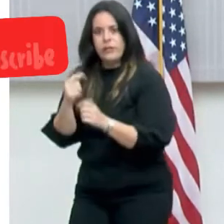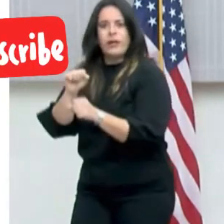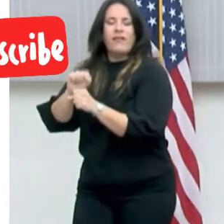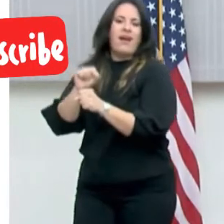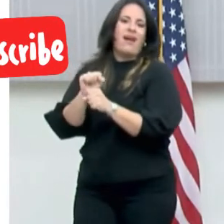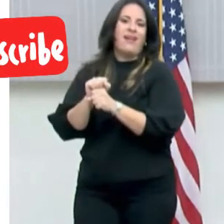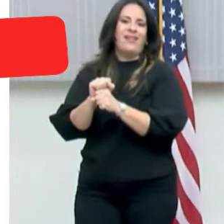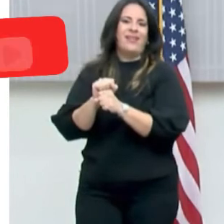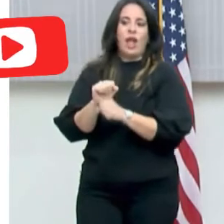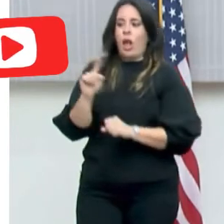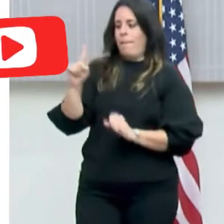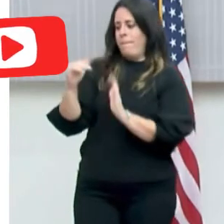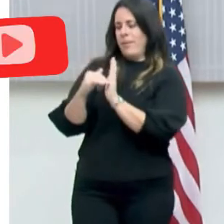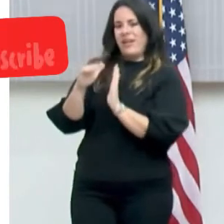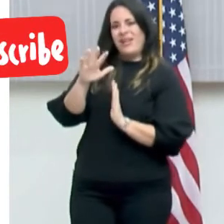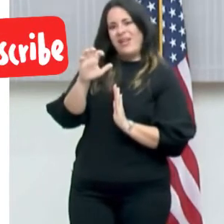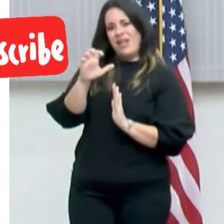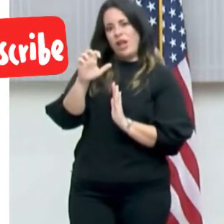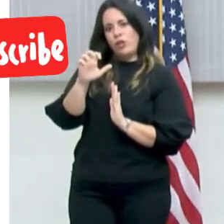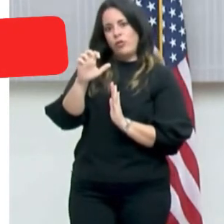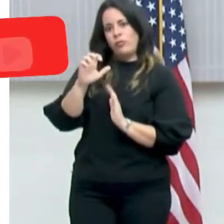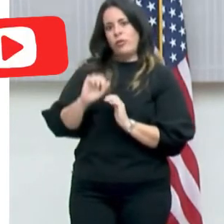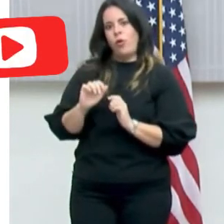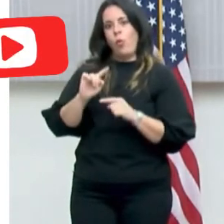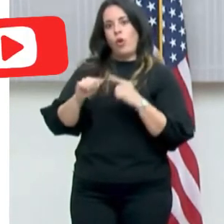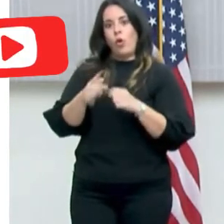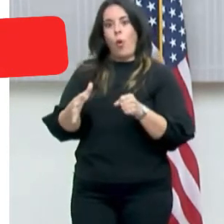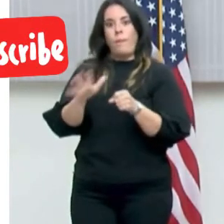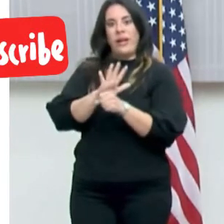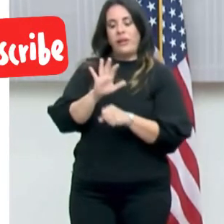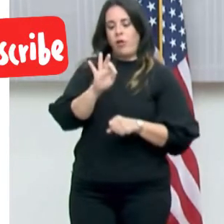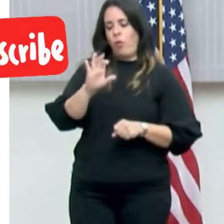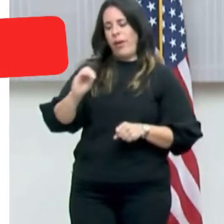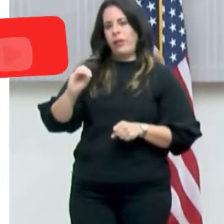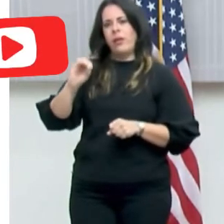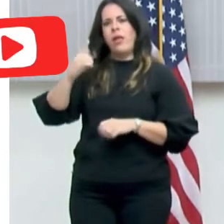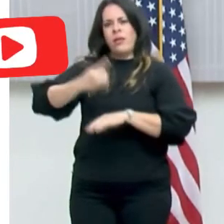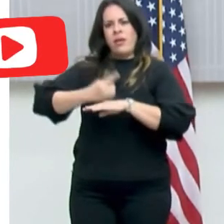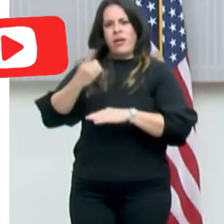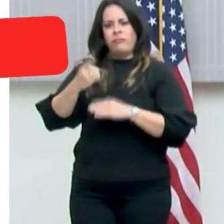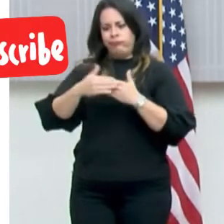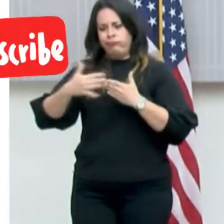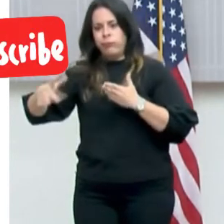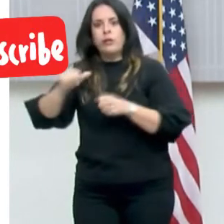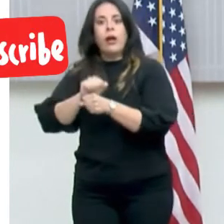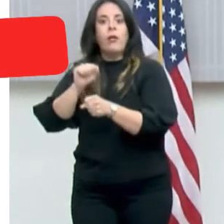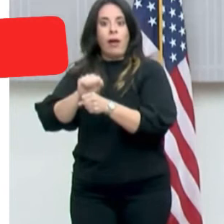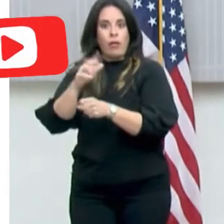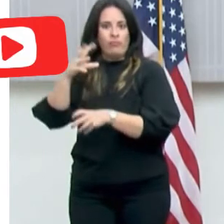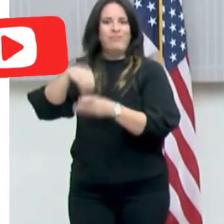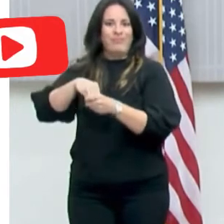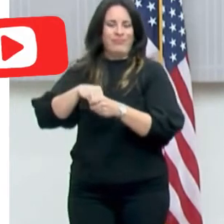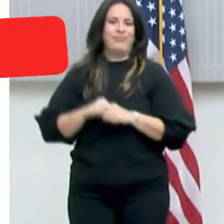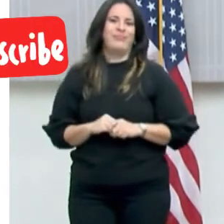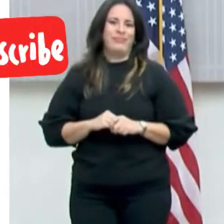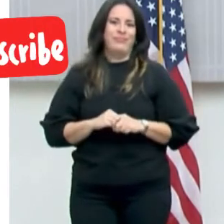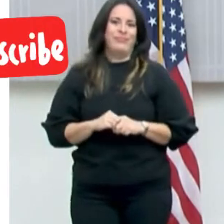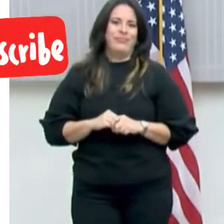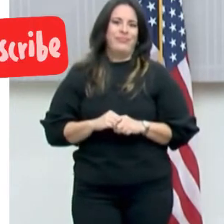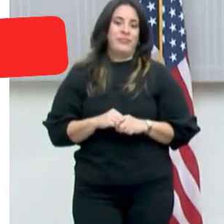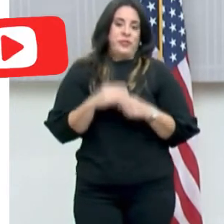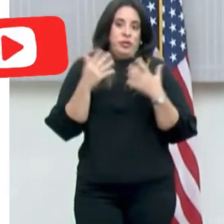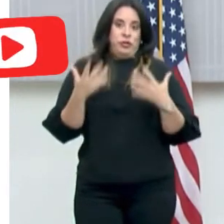y 1.500 al completar los primeros 90 días en el trabajo. sea que ya